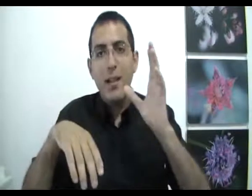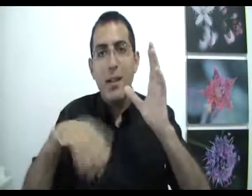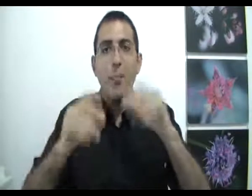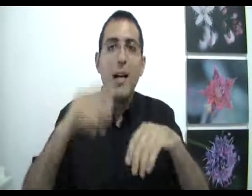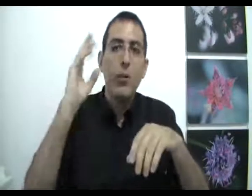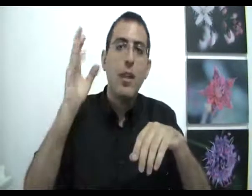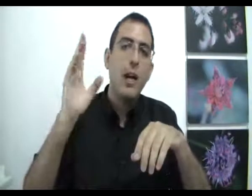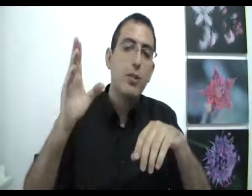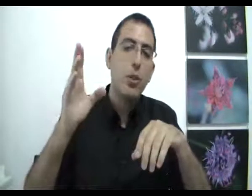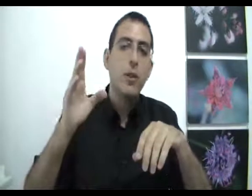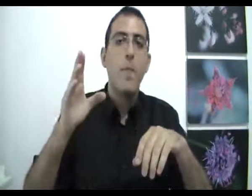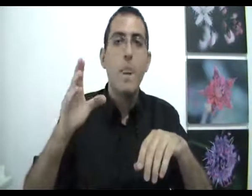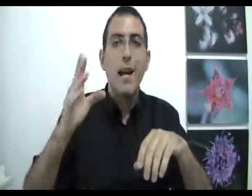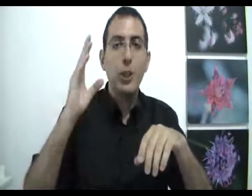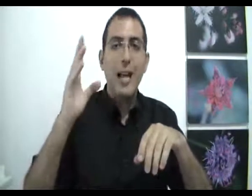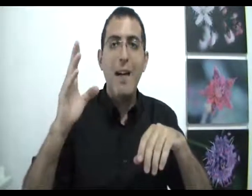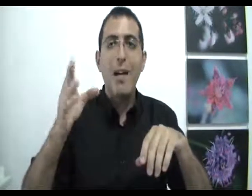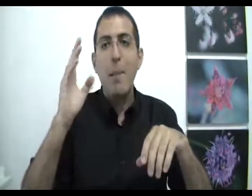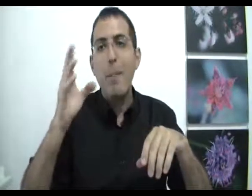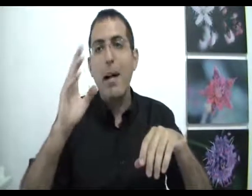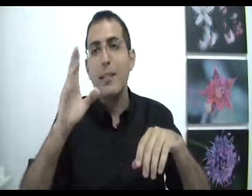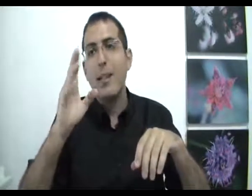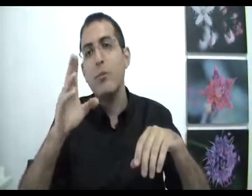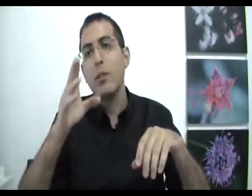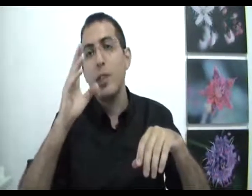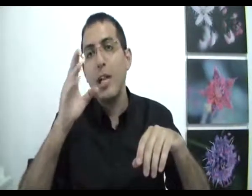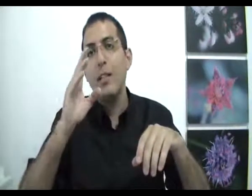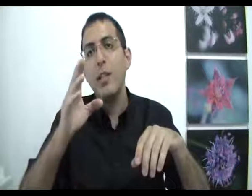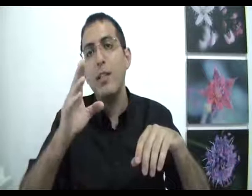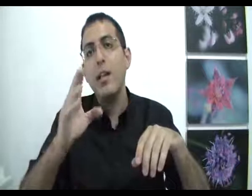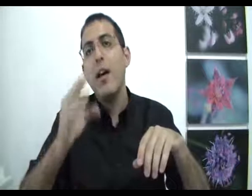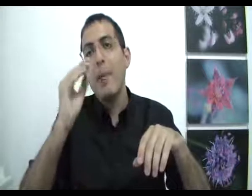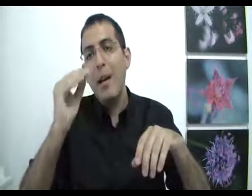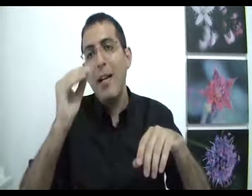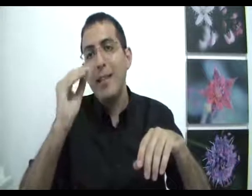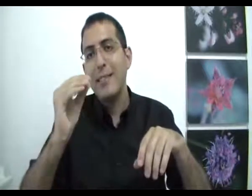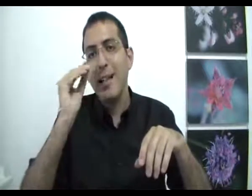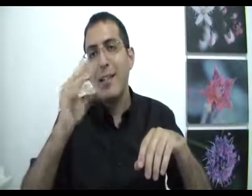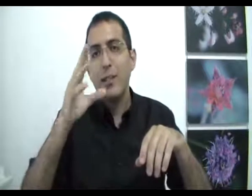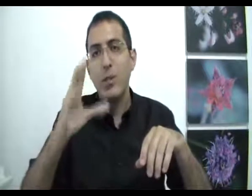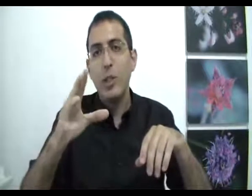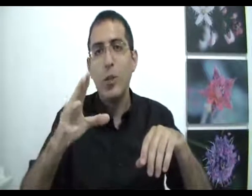בחר אותה רצון. השאלה אבל מה בחר את הרצון? והשאלה אני שאלתי, מה יצר את הרצון הראשון?